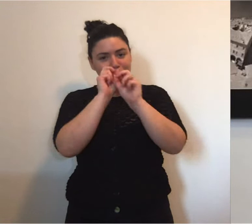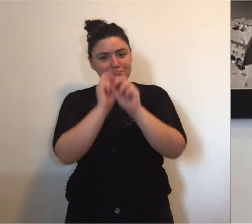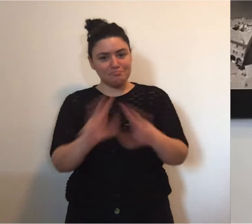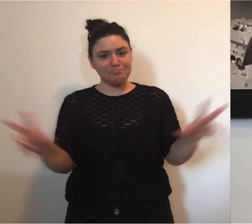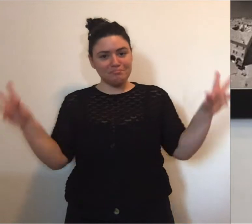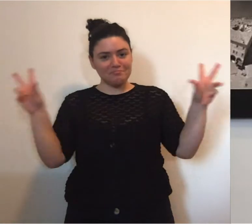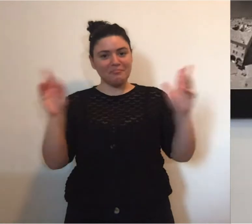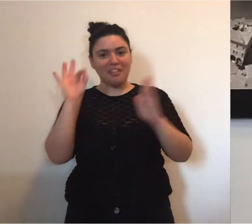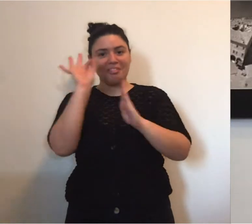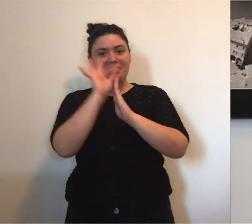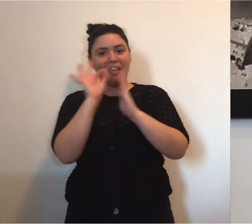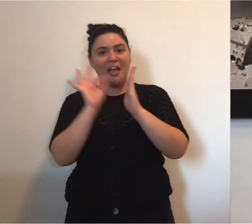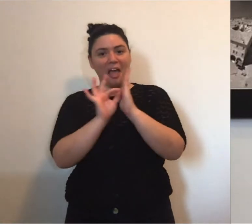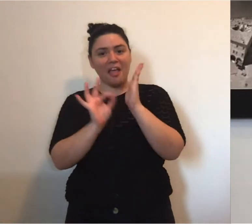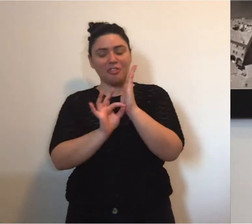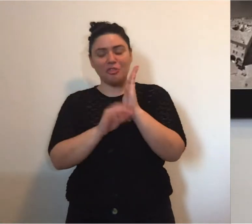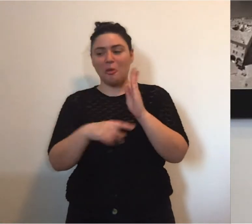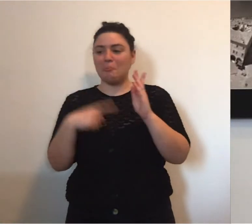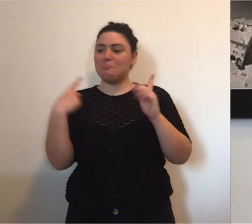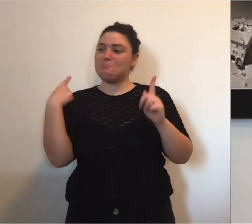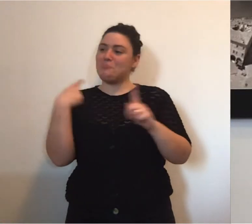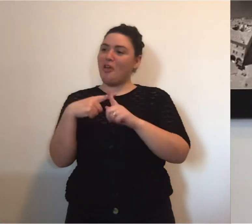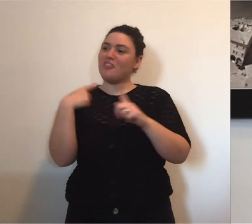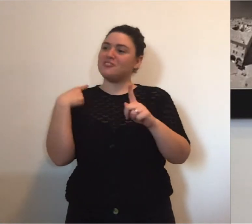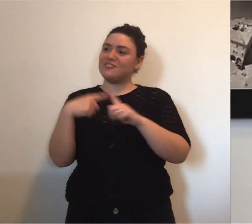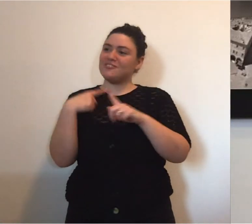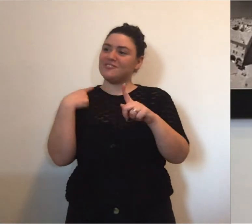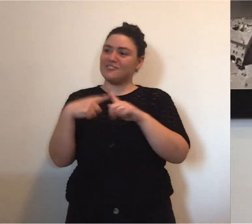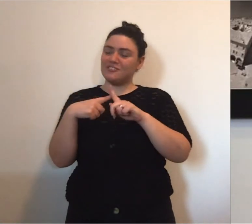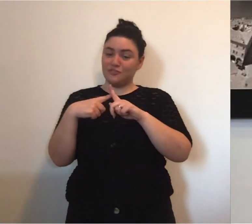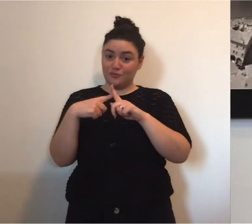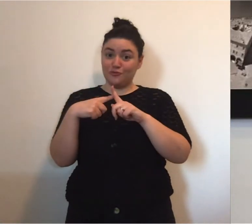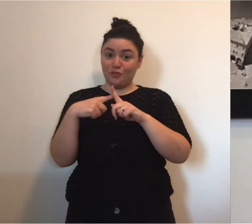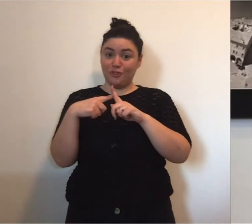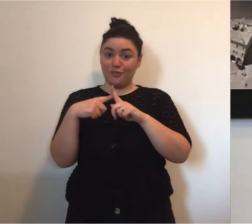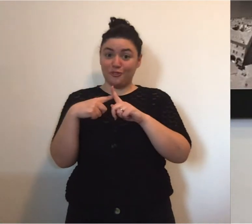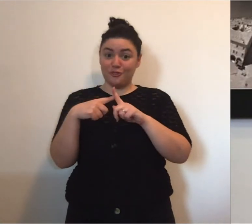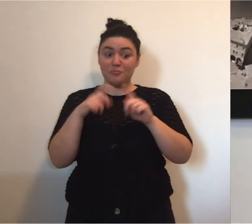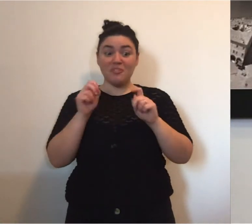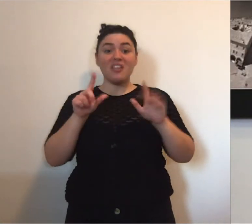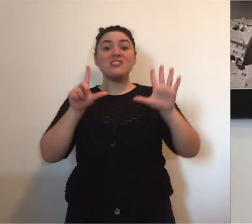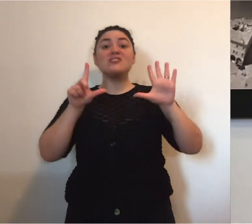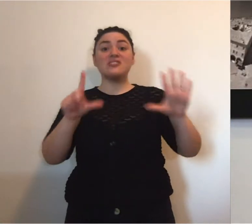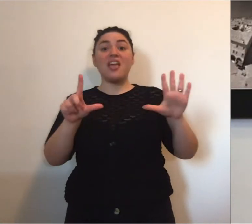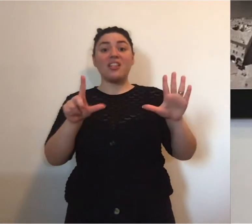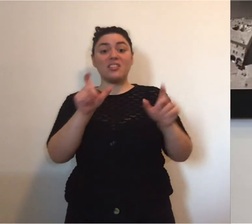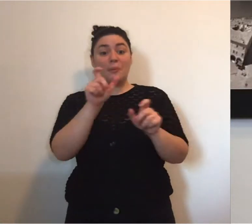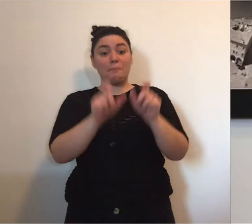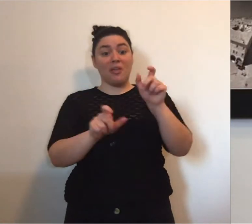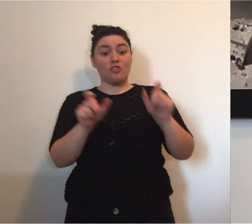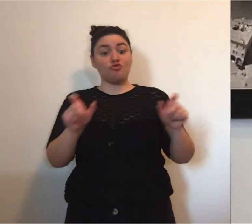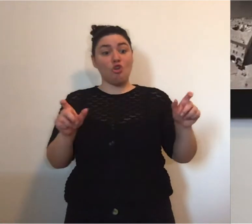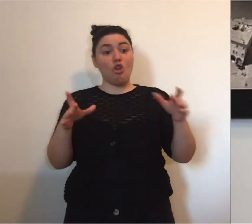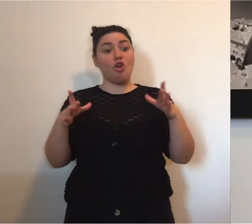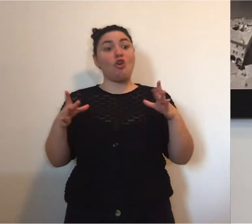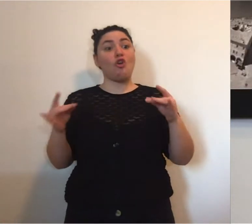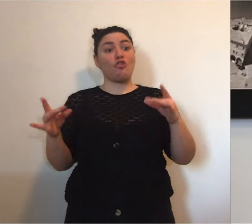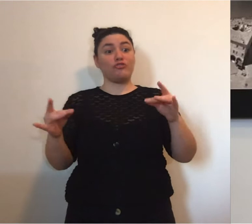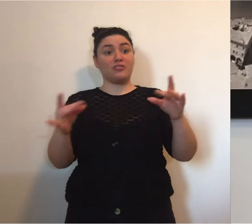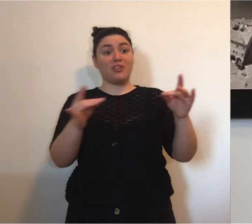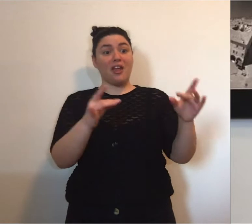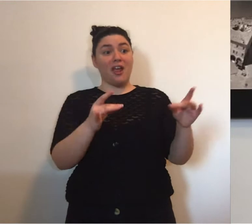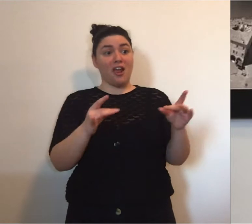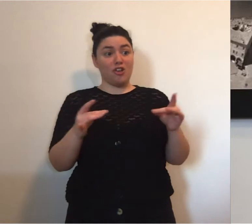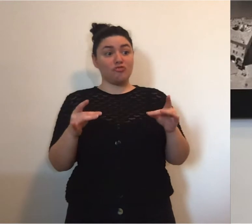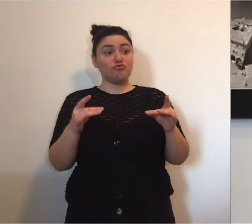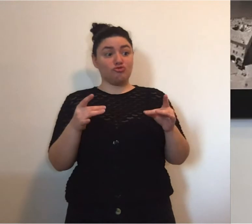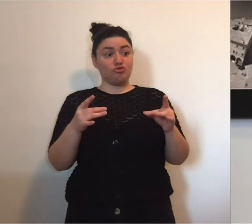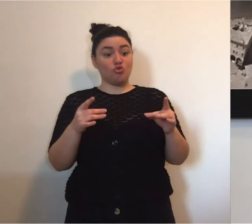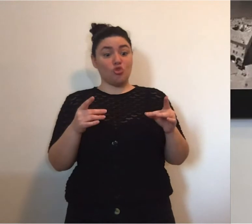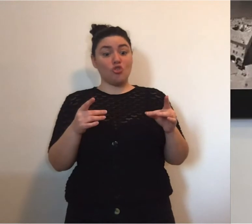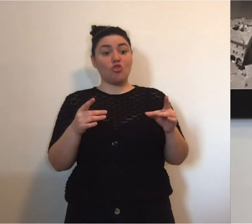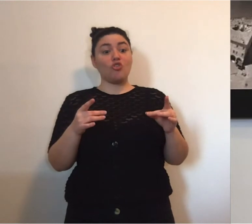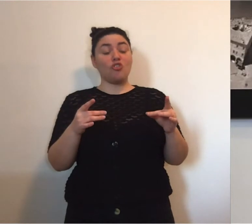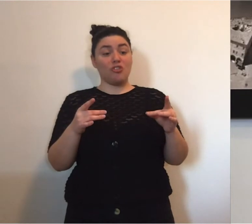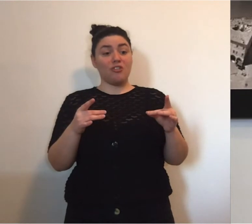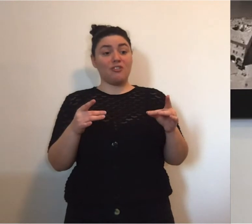dato positivo anche oggi, sono 7 i casi di positività